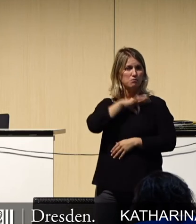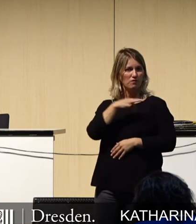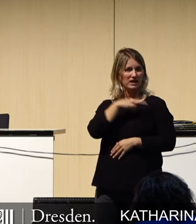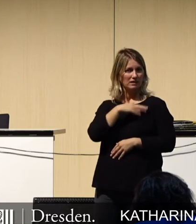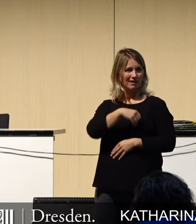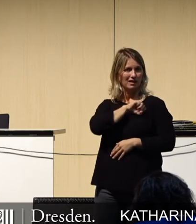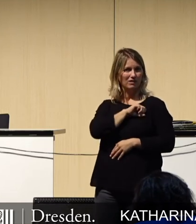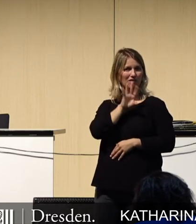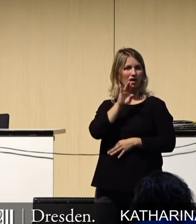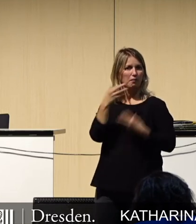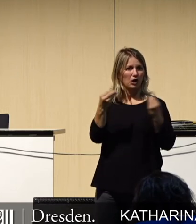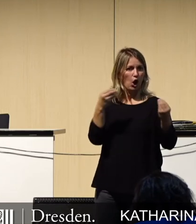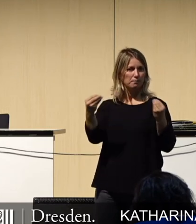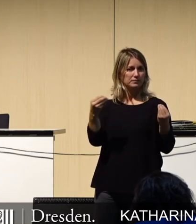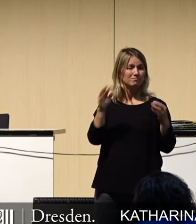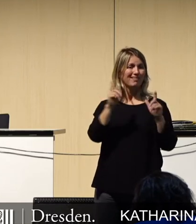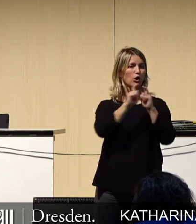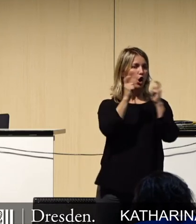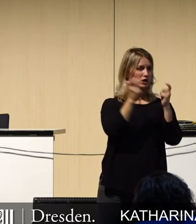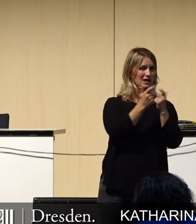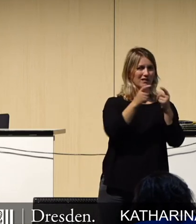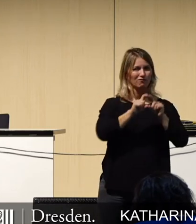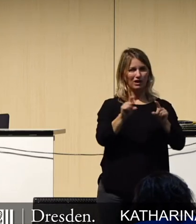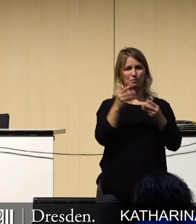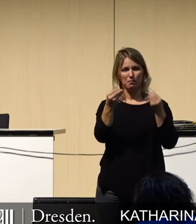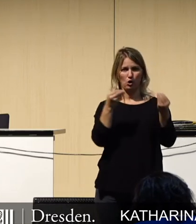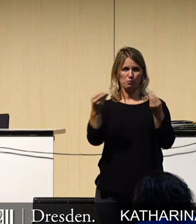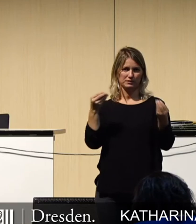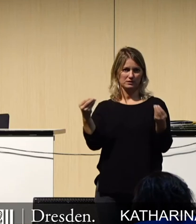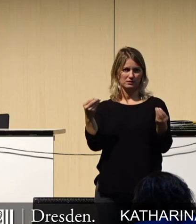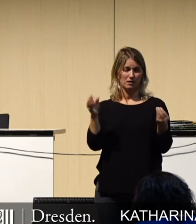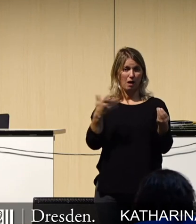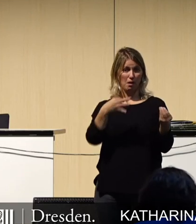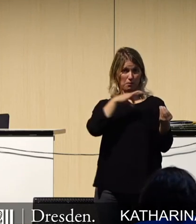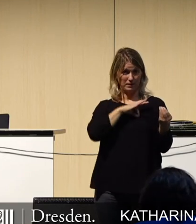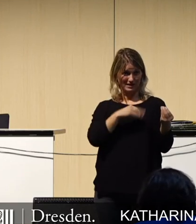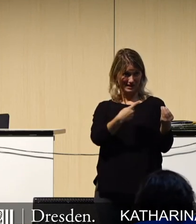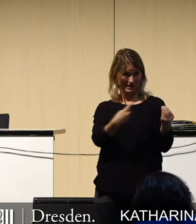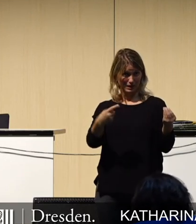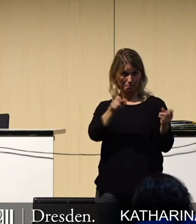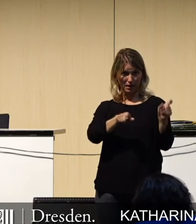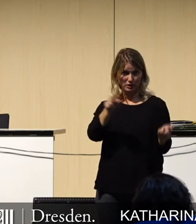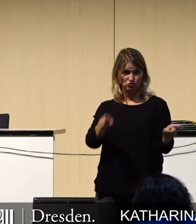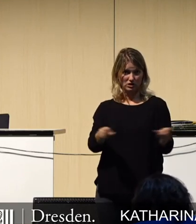Gewinne? An die Konzerne und an die Unternehmen. Aber profitieren die Menschen davon?